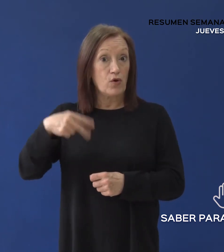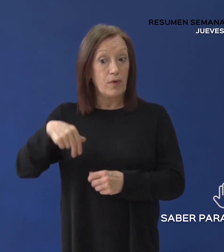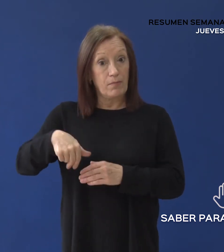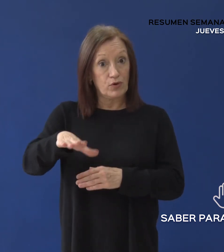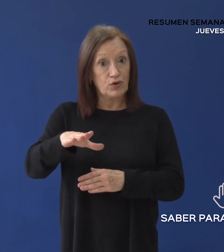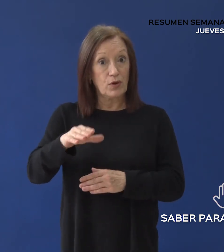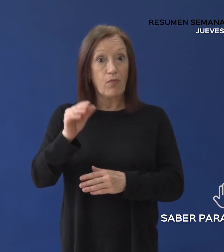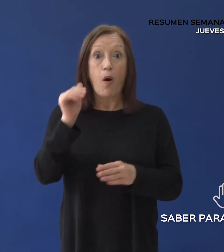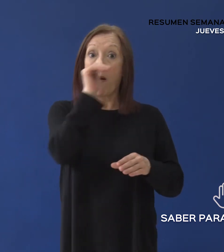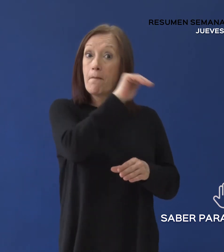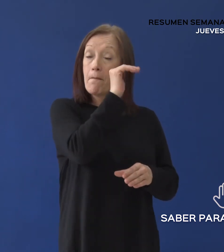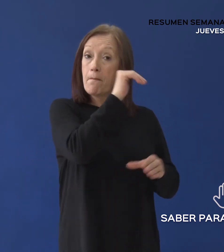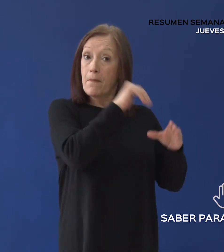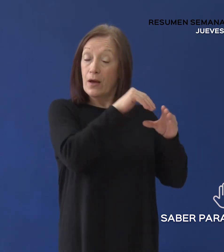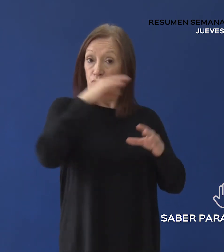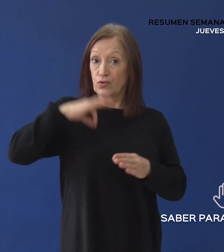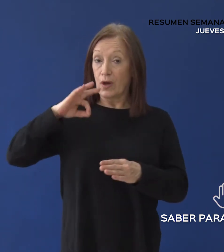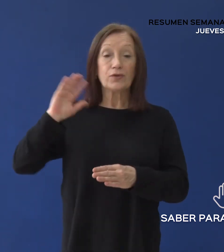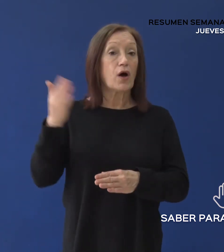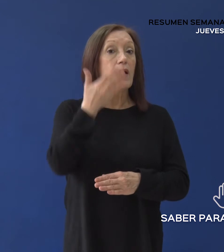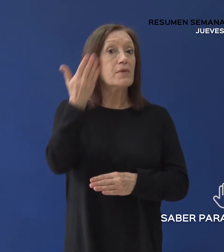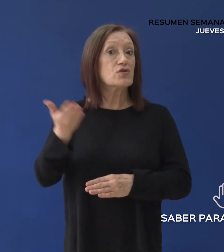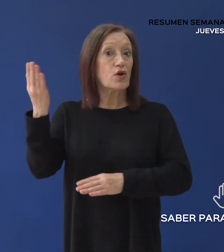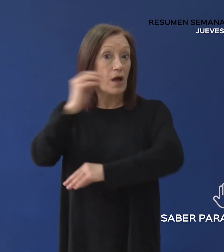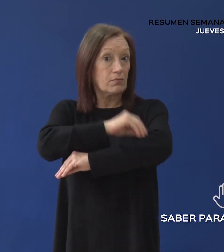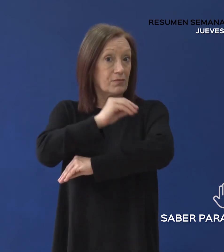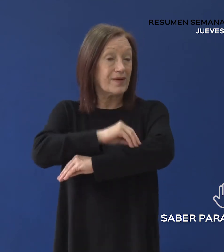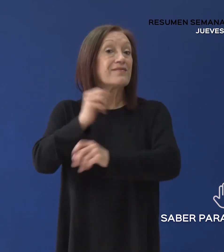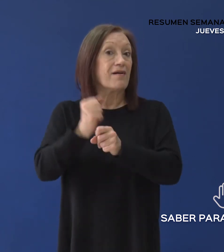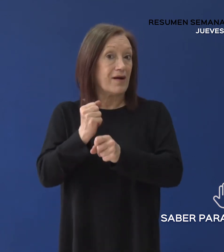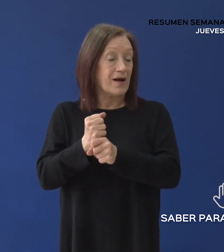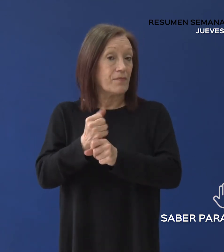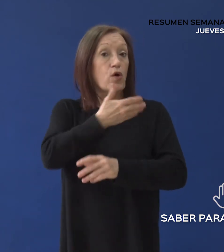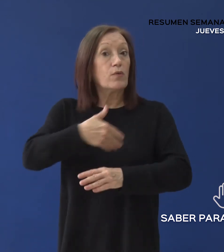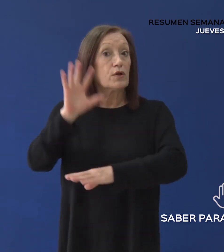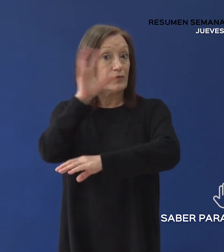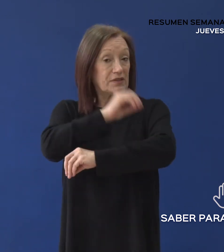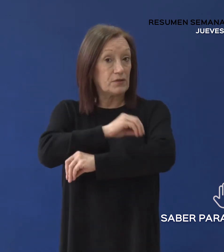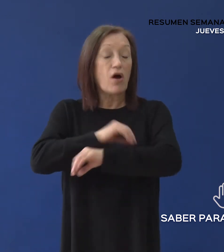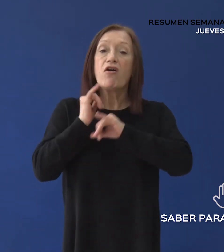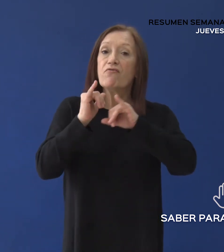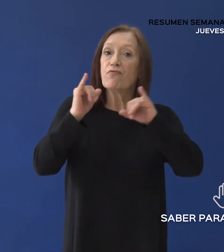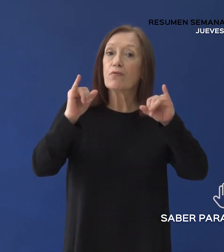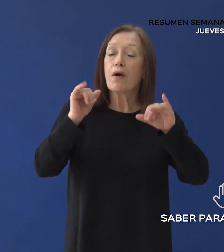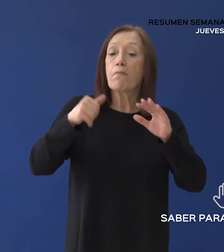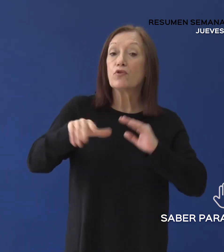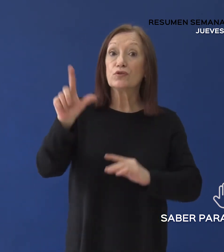El Gobierno de Santa Cruz informa que este lunes 1 de noviembre